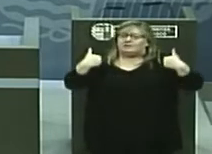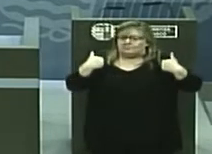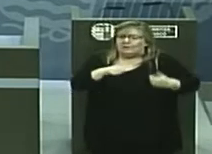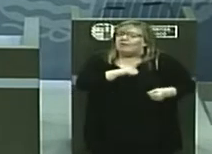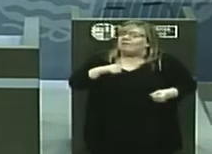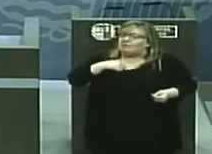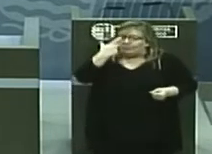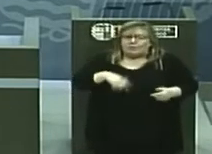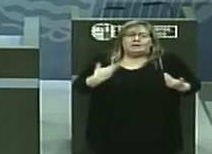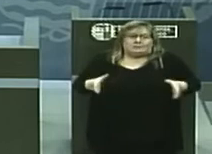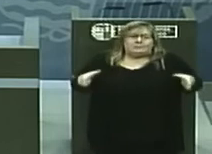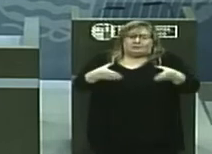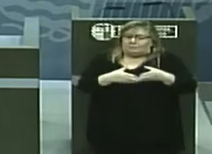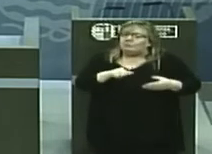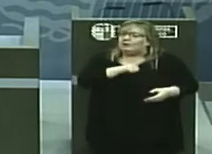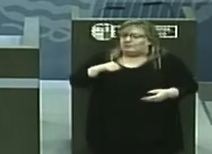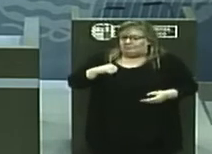individual y colectiva.